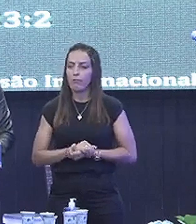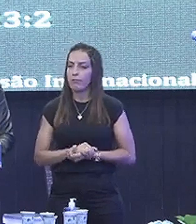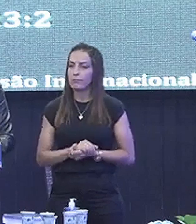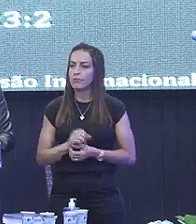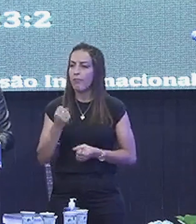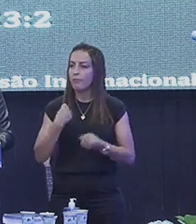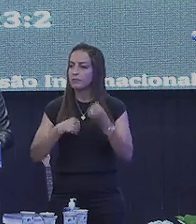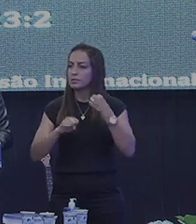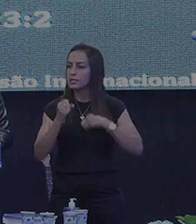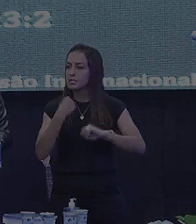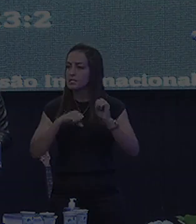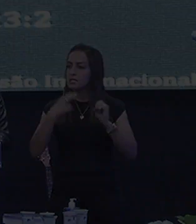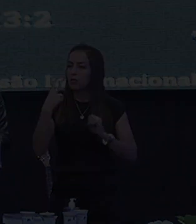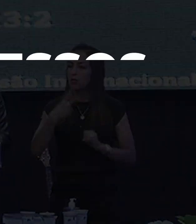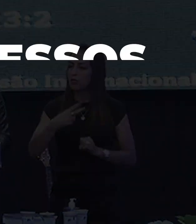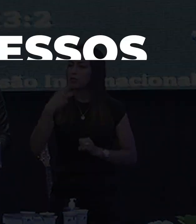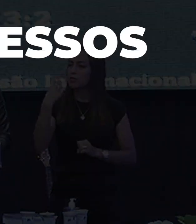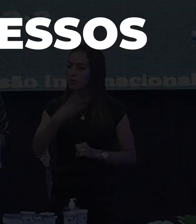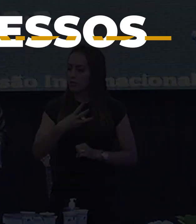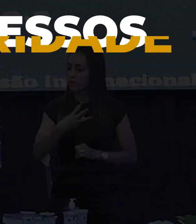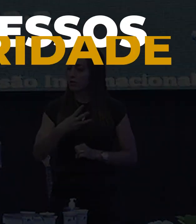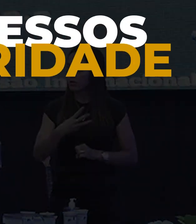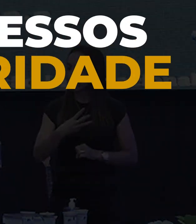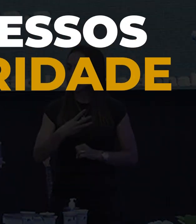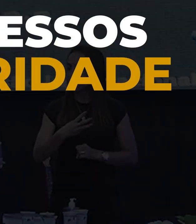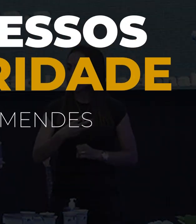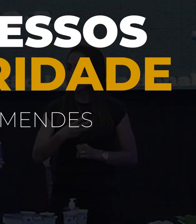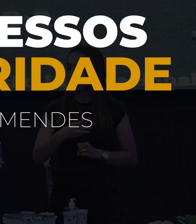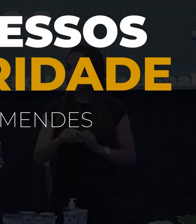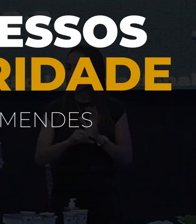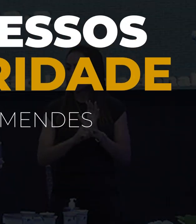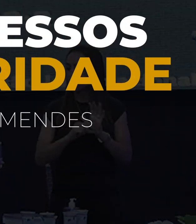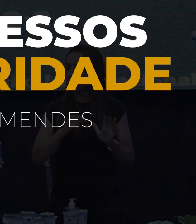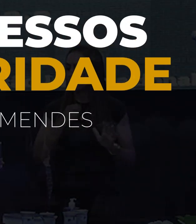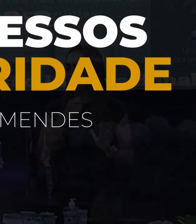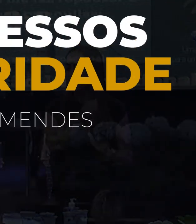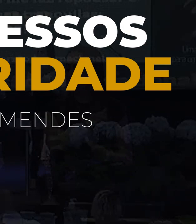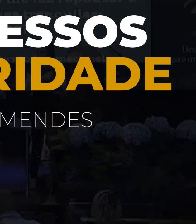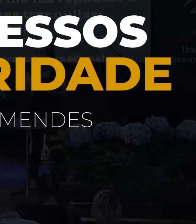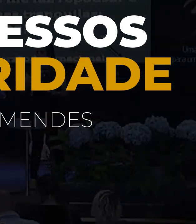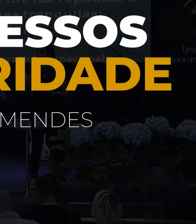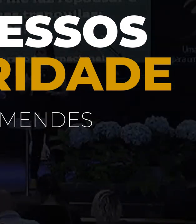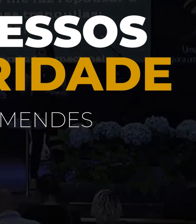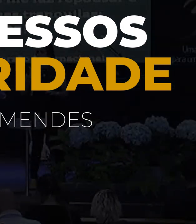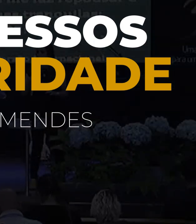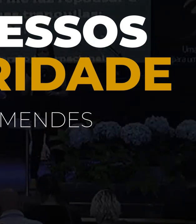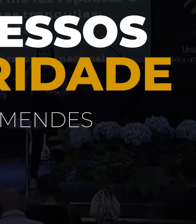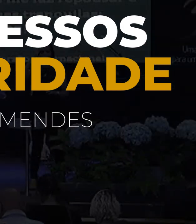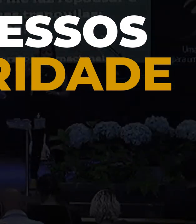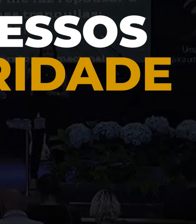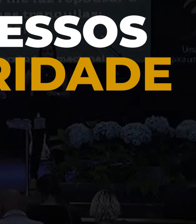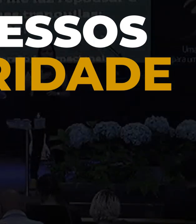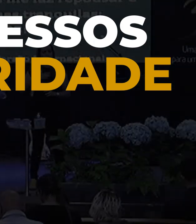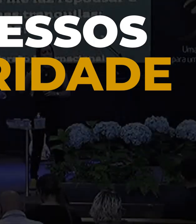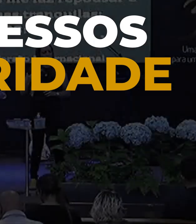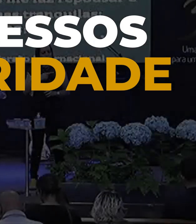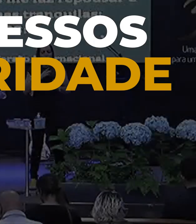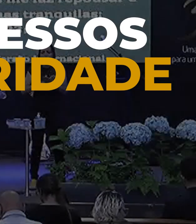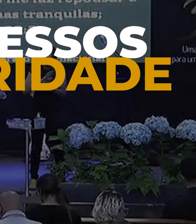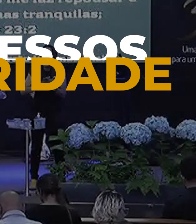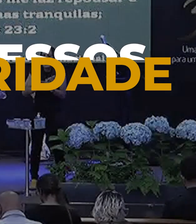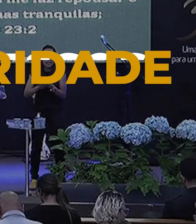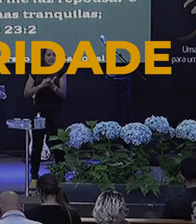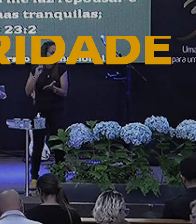Salmo de número 23, a partir do verso 1, começando O Senhor é meu pastor, nada me